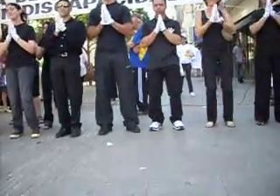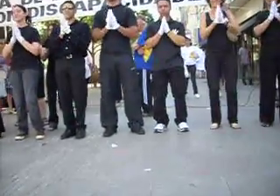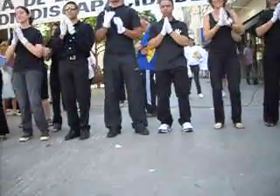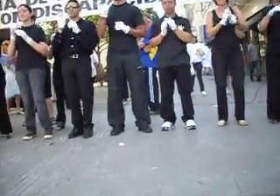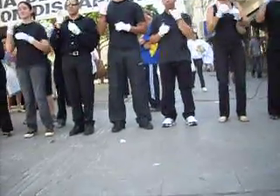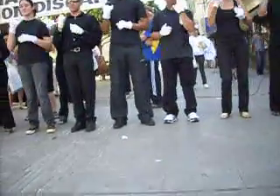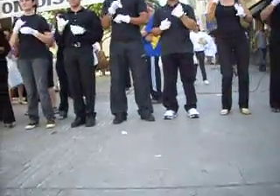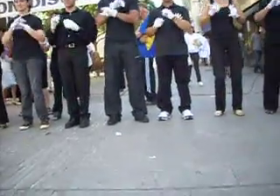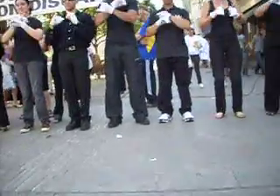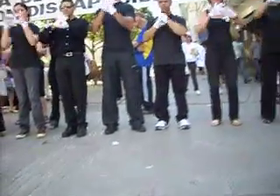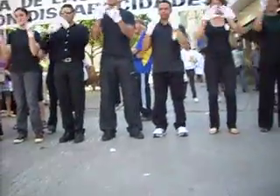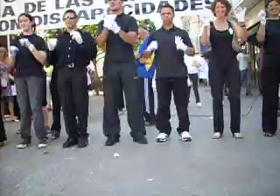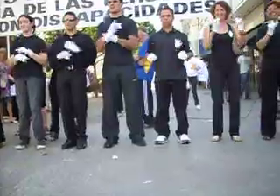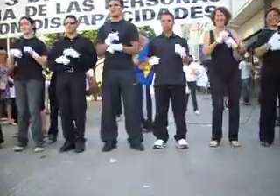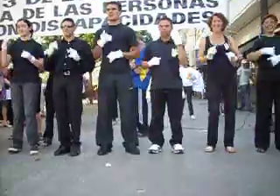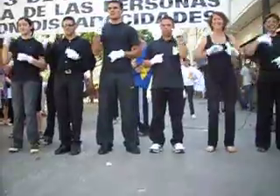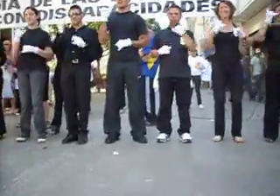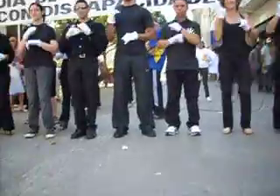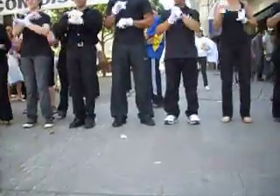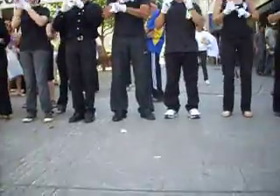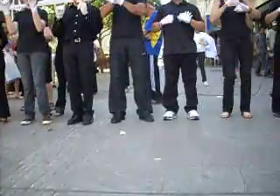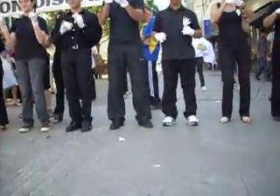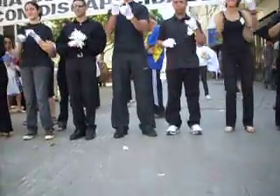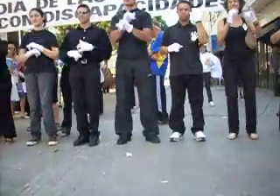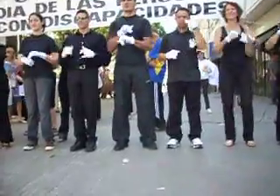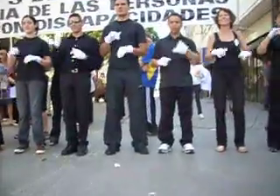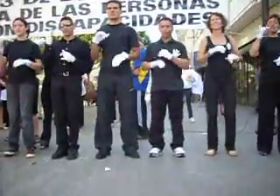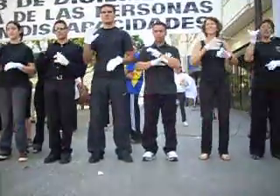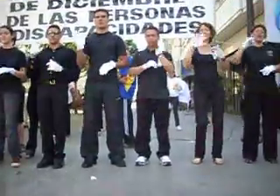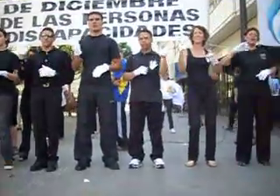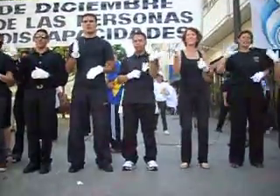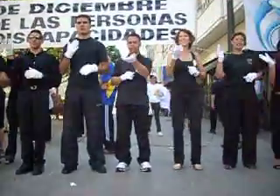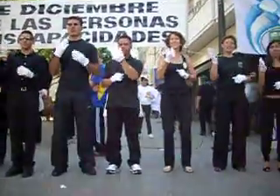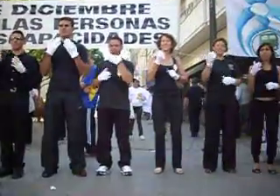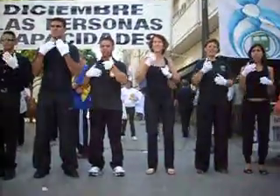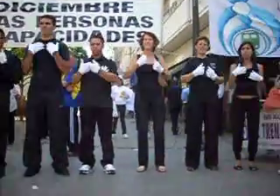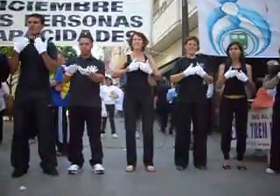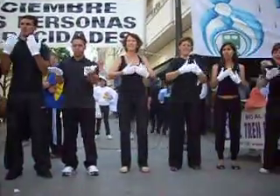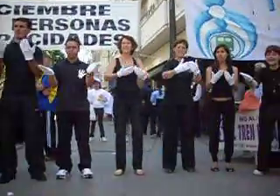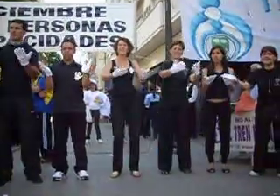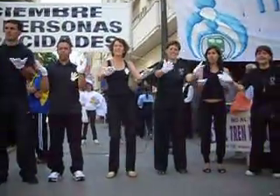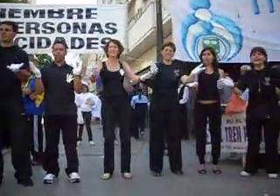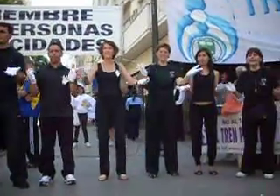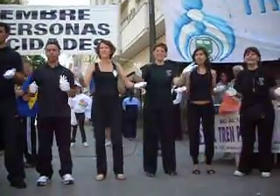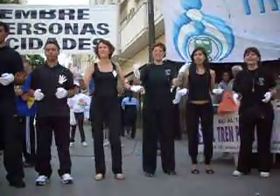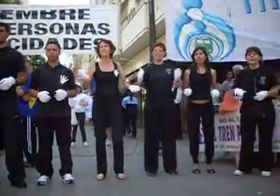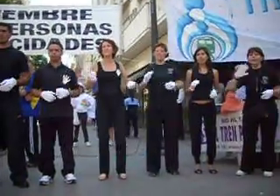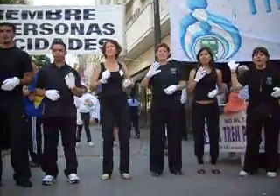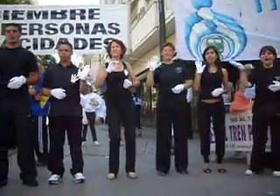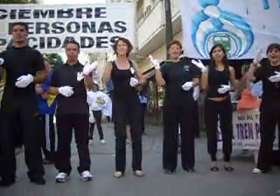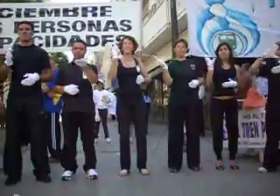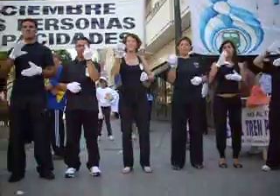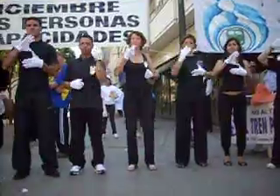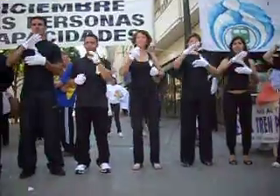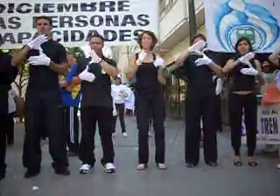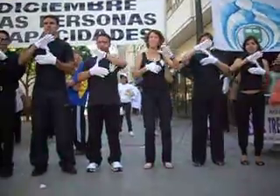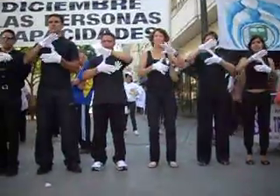Y puede, ritmo que venga del alma, que falle toda la mente. Quiero tener un ritmo que venga del